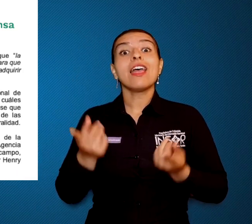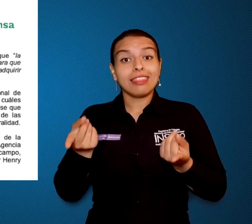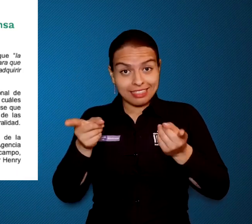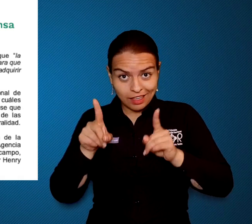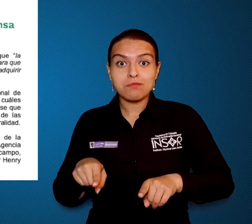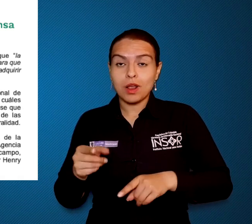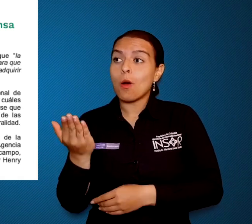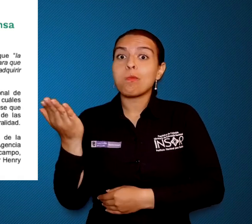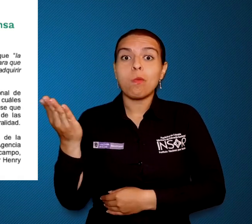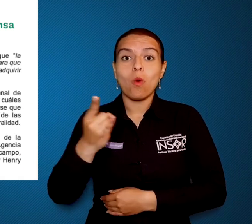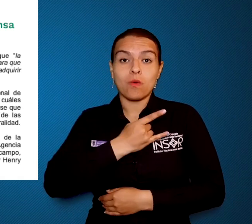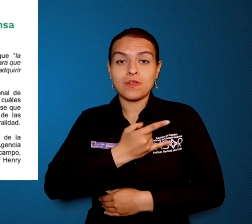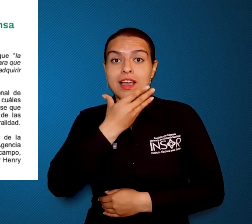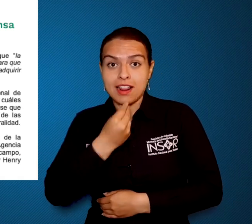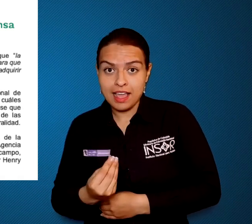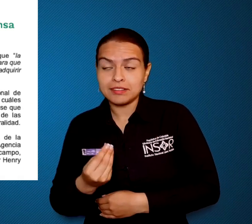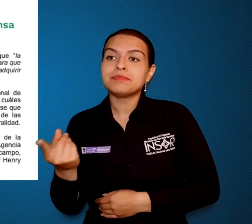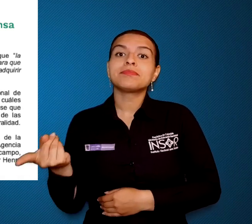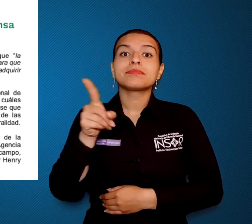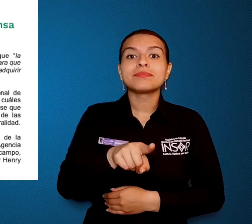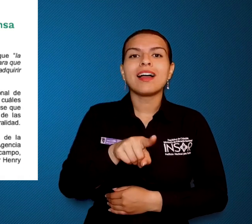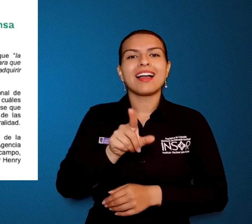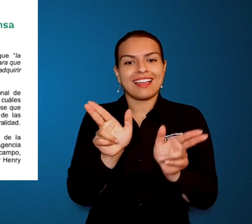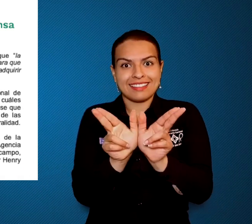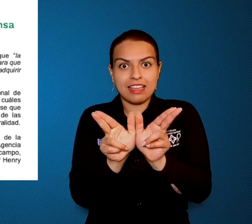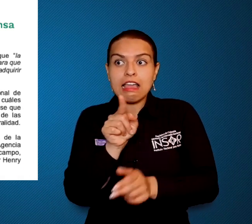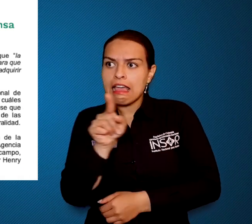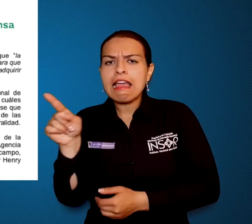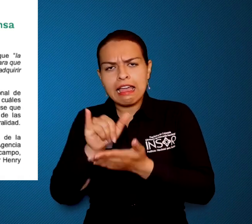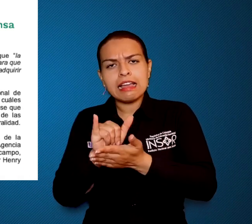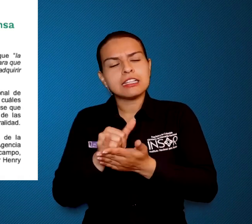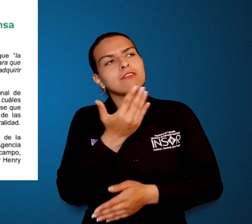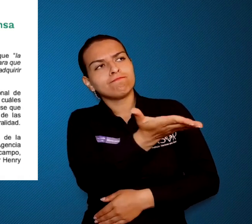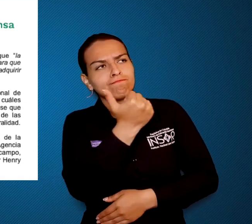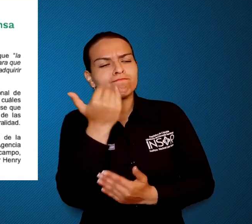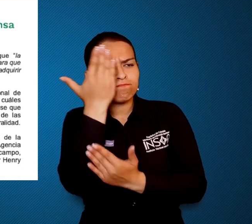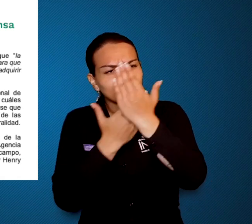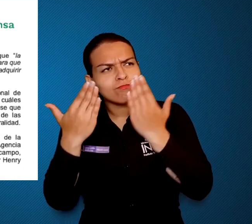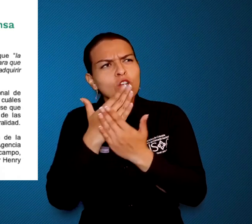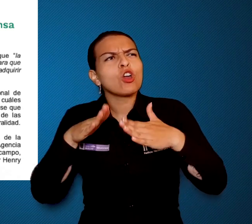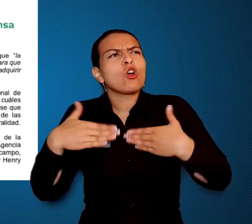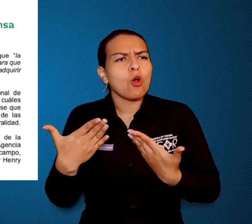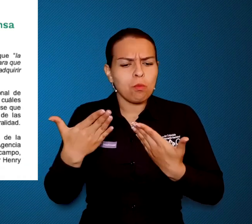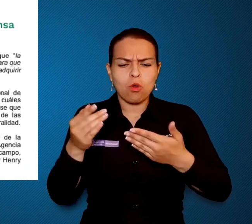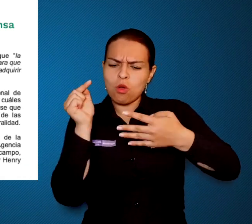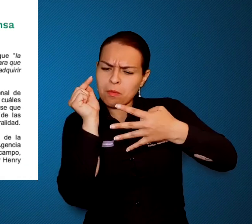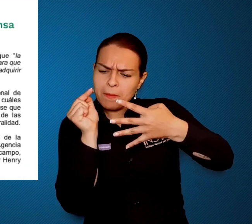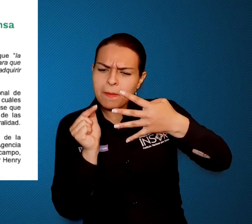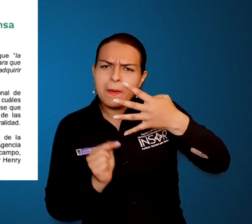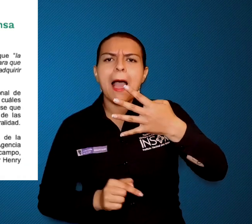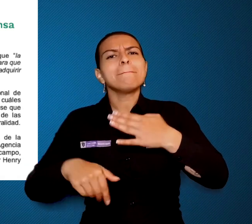Es de resaltar que con la Universidad de los Andes, la Agencia Nacional de Seguridad Vial contrató un estudio epidemiológico,